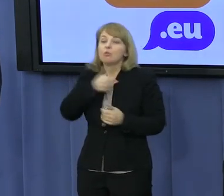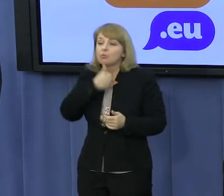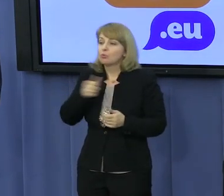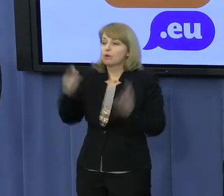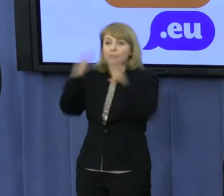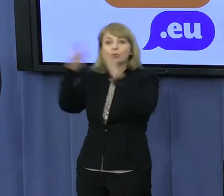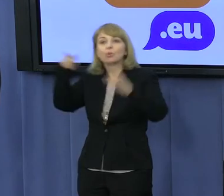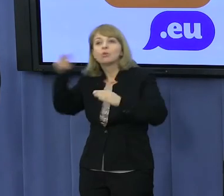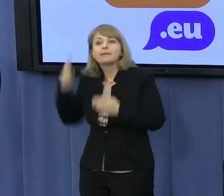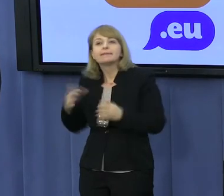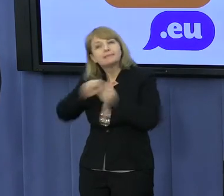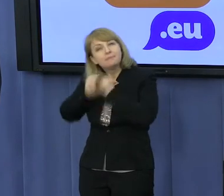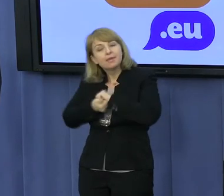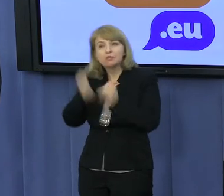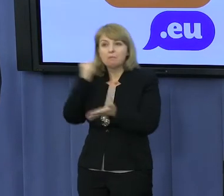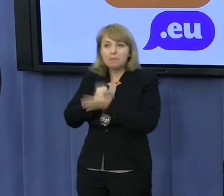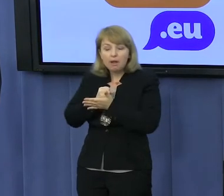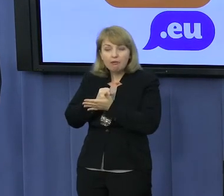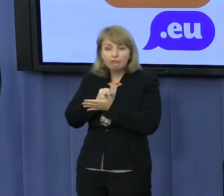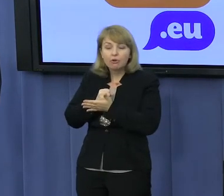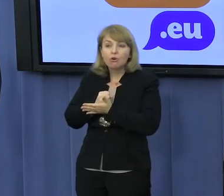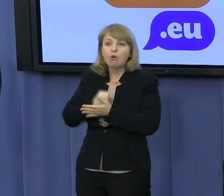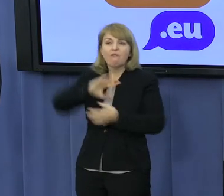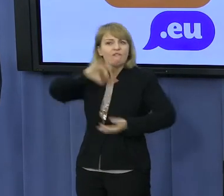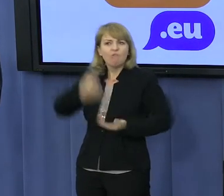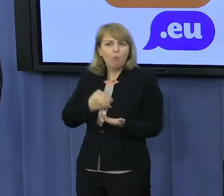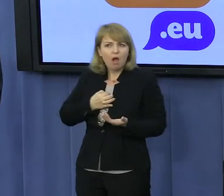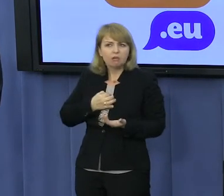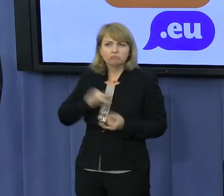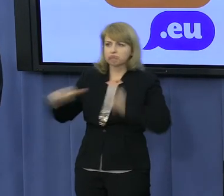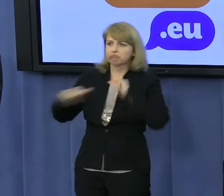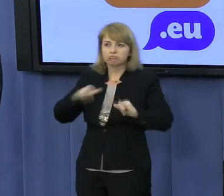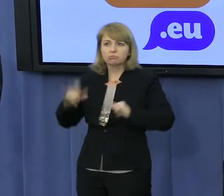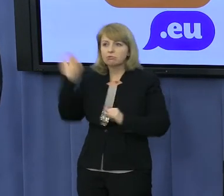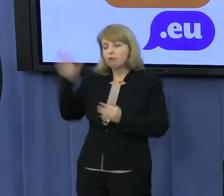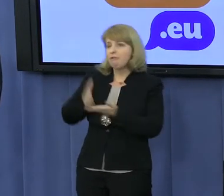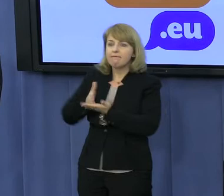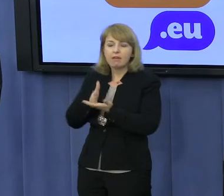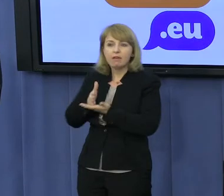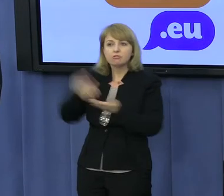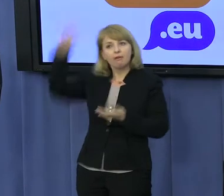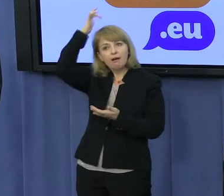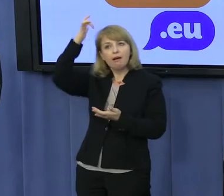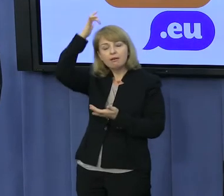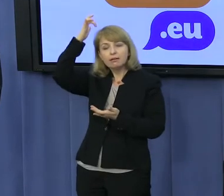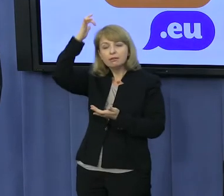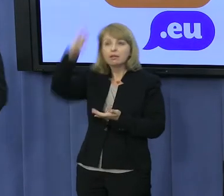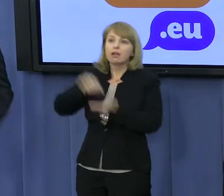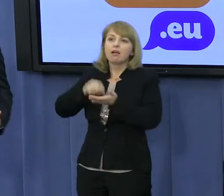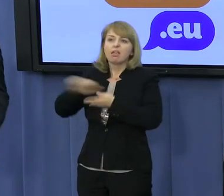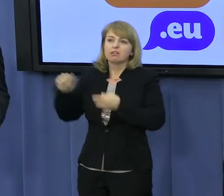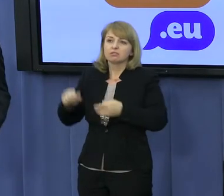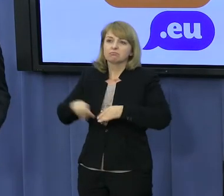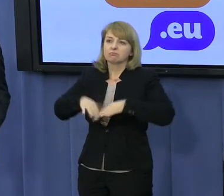Kościół chce zmienić prawo pod własną doktrynę, pod własną wiarę, pod własną ideologię, zawsze jest taka